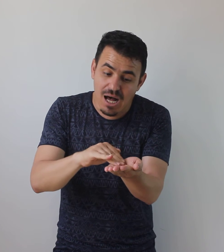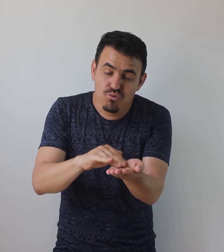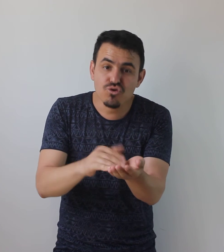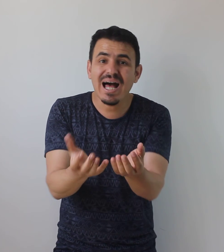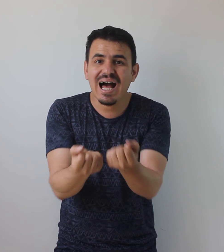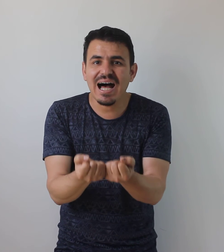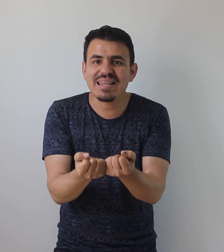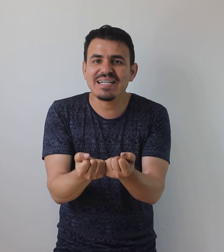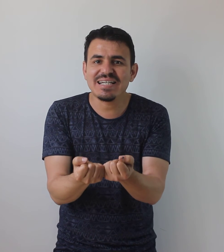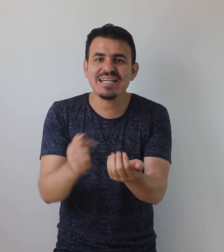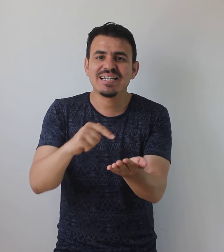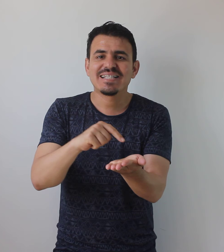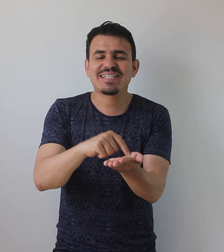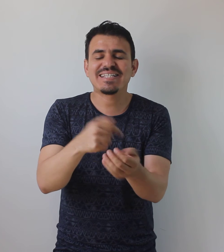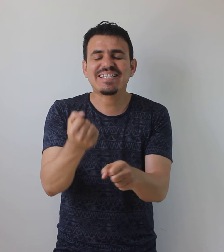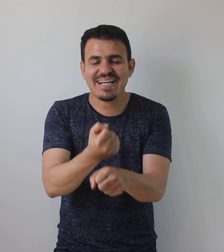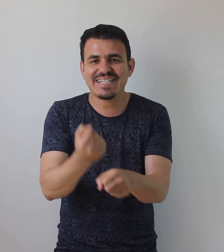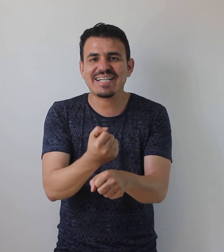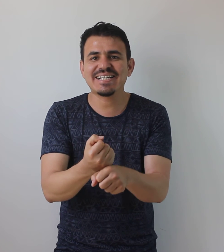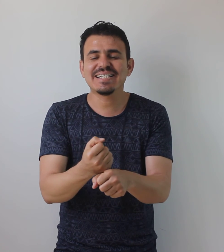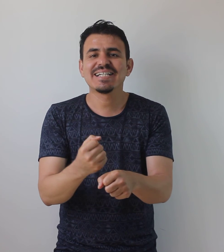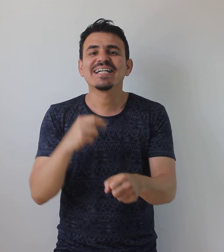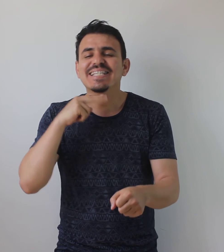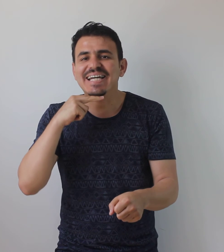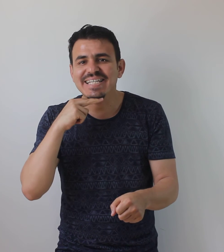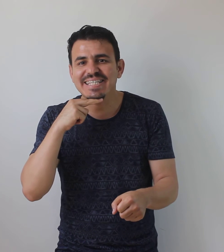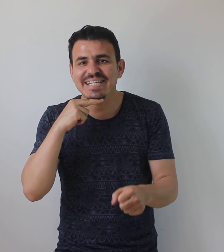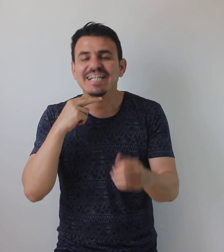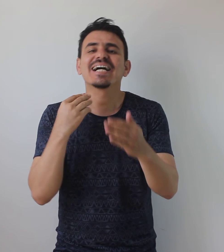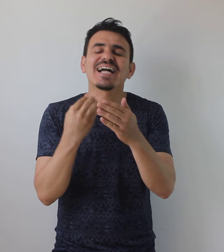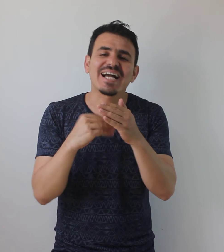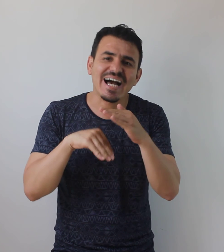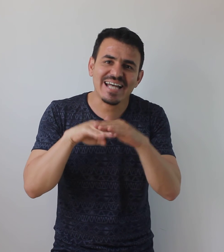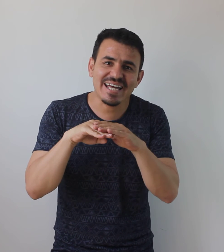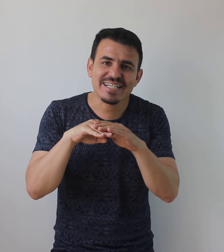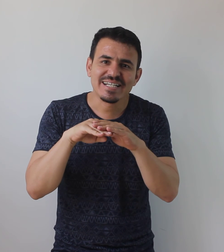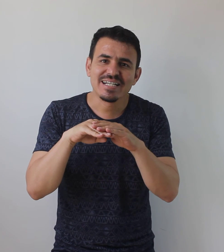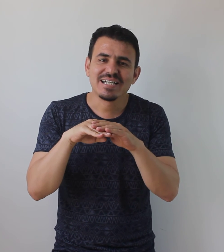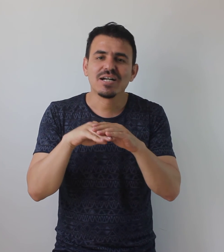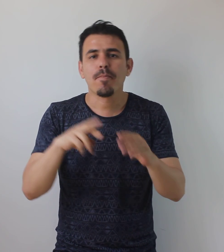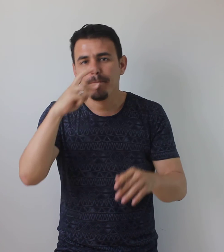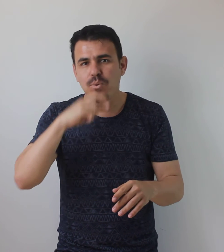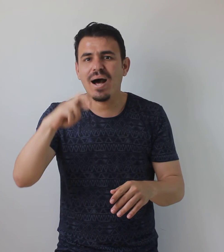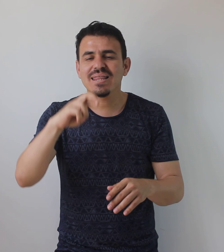Avucuna aldığı taşların sayısı kadar puan